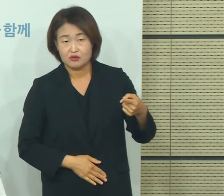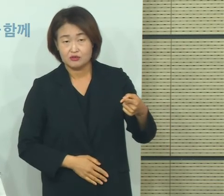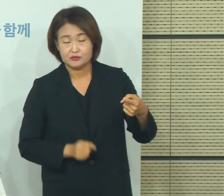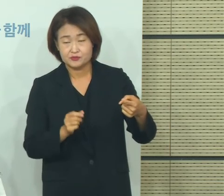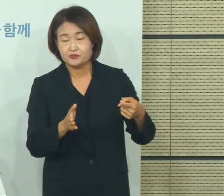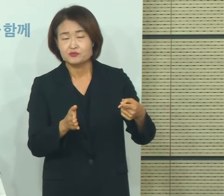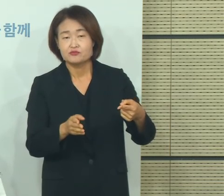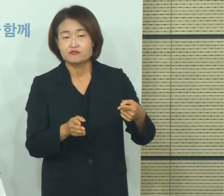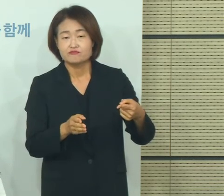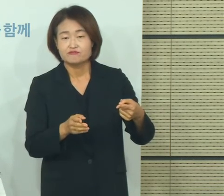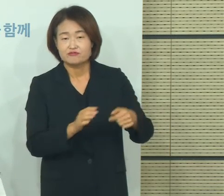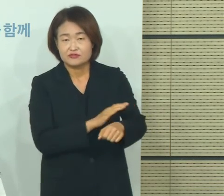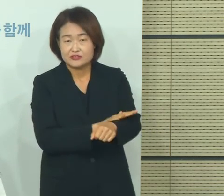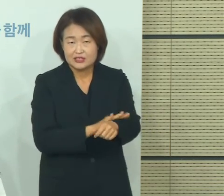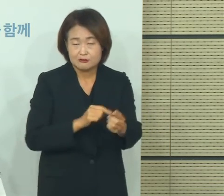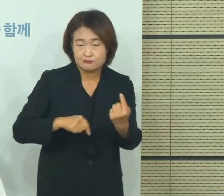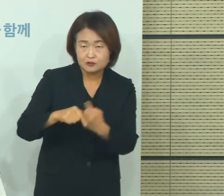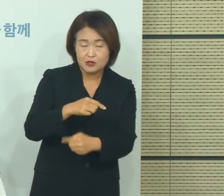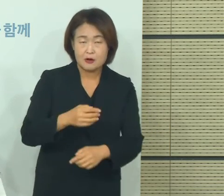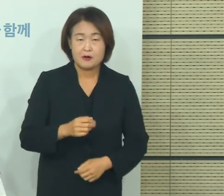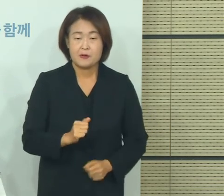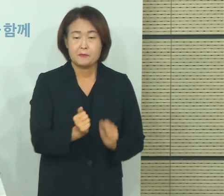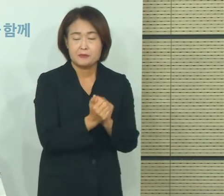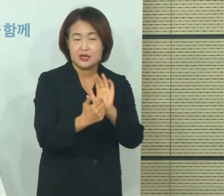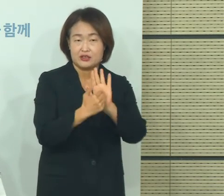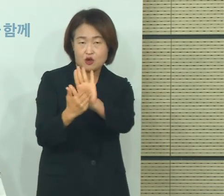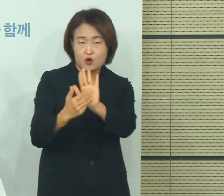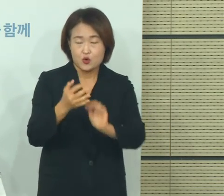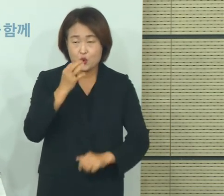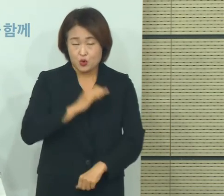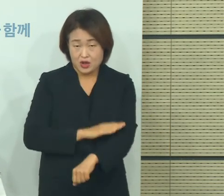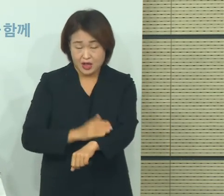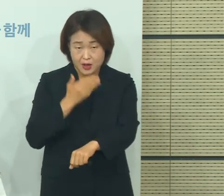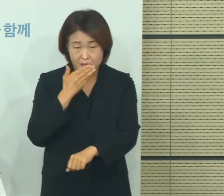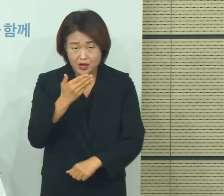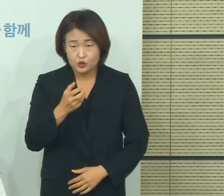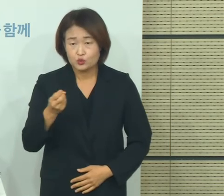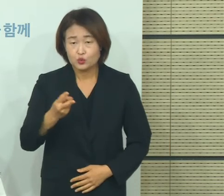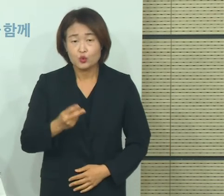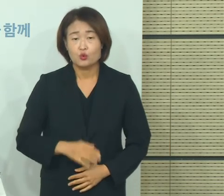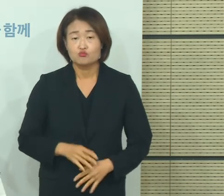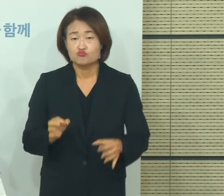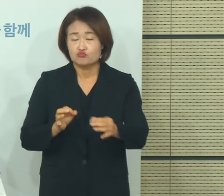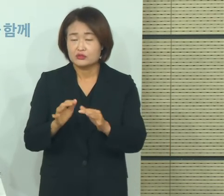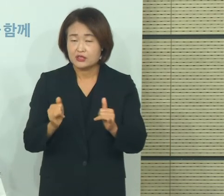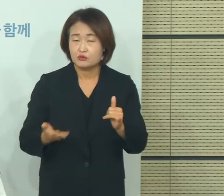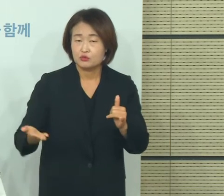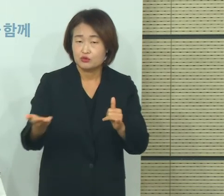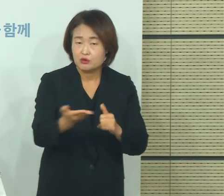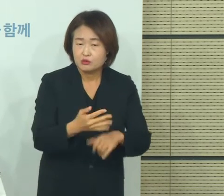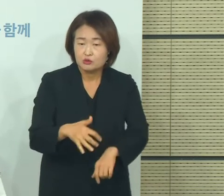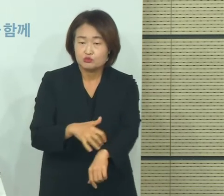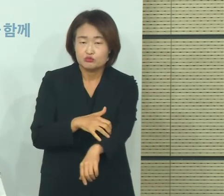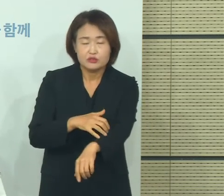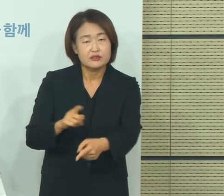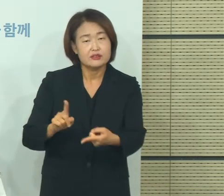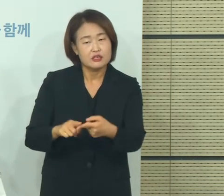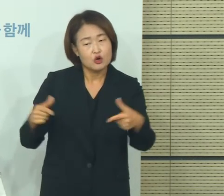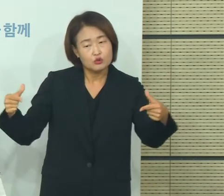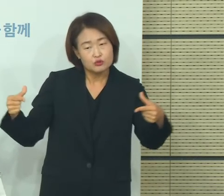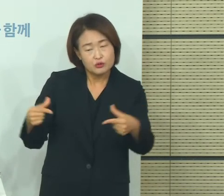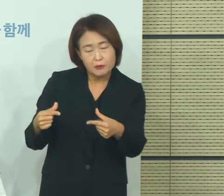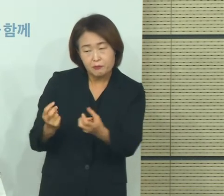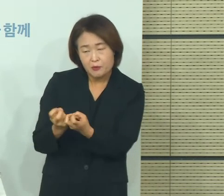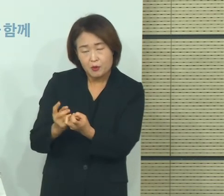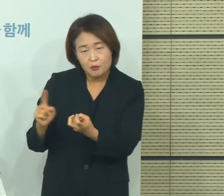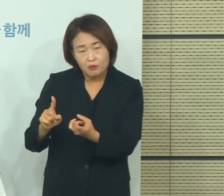여러 가지 어떤 불편을 줄일 수 있는 그런 방안들도 같이 검토가 되고 있다는 수준이고